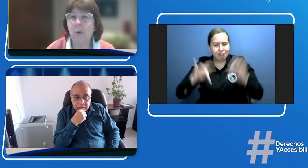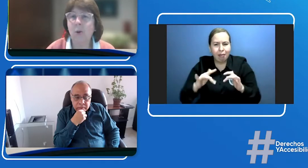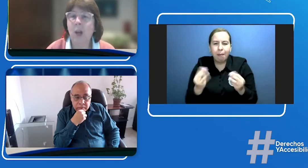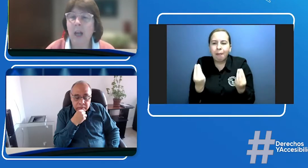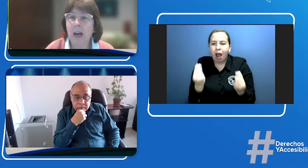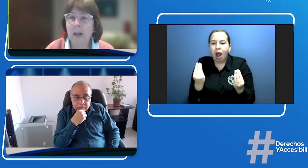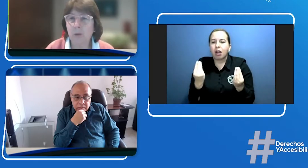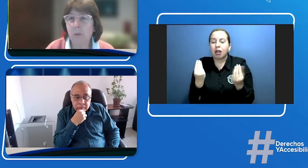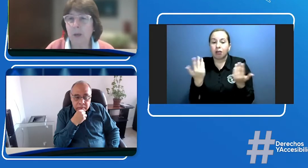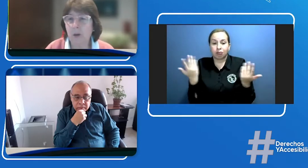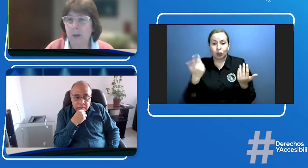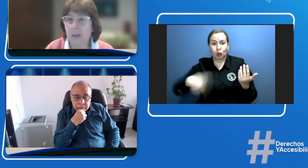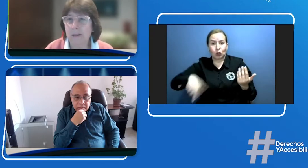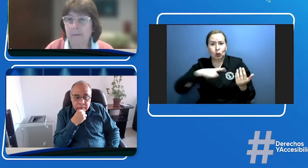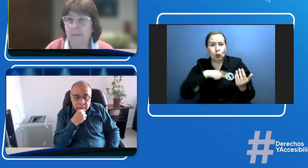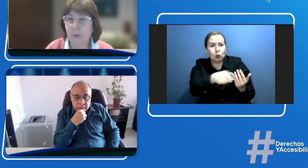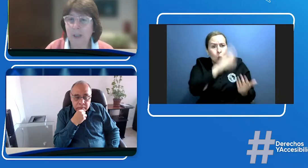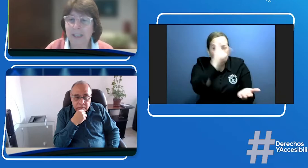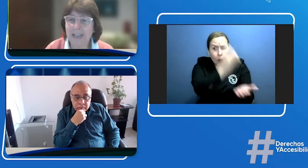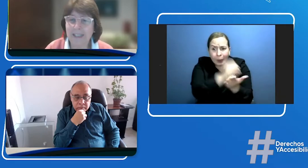a sus opiniones muchas gracias